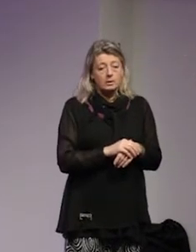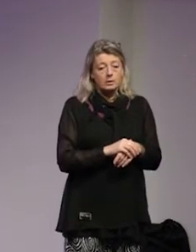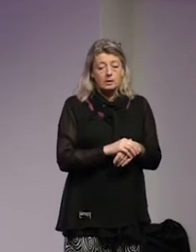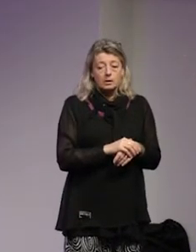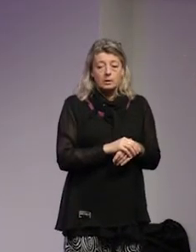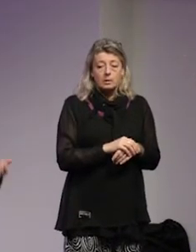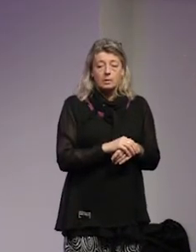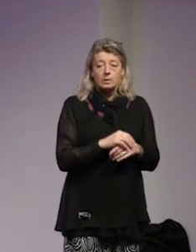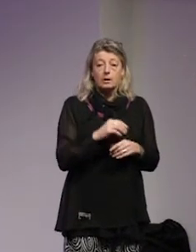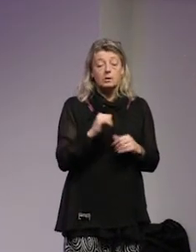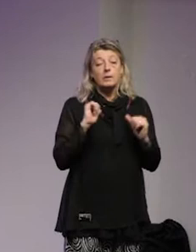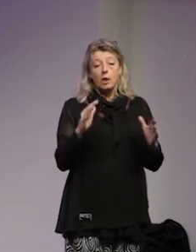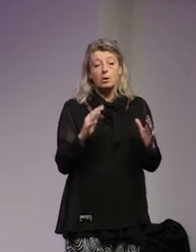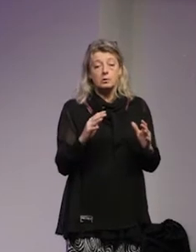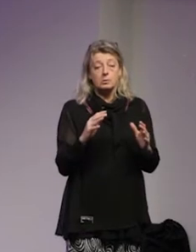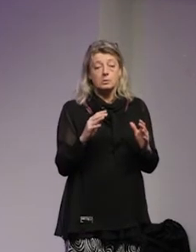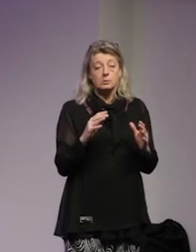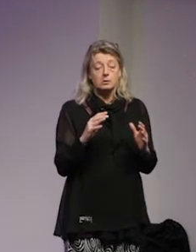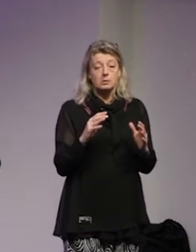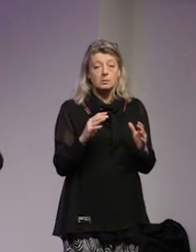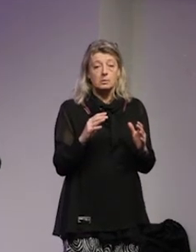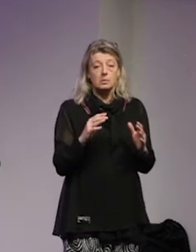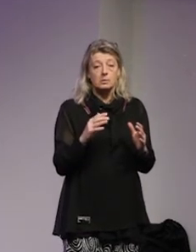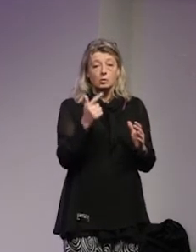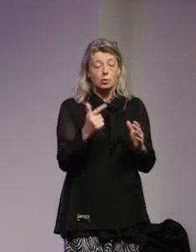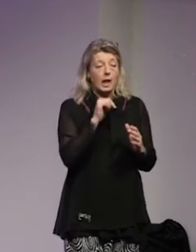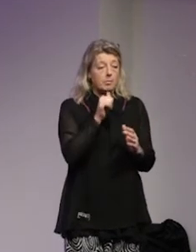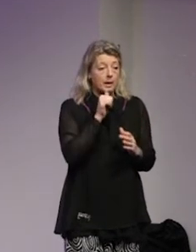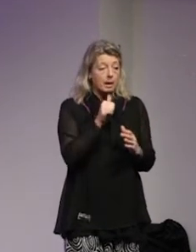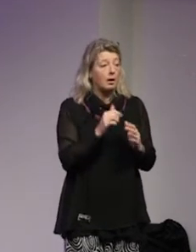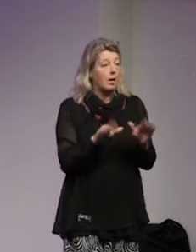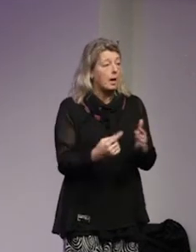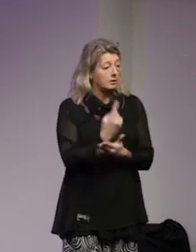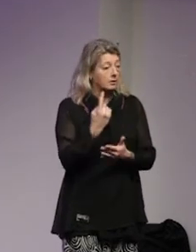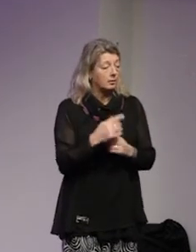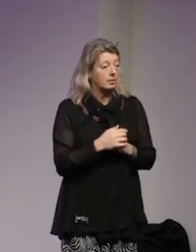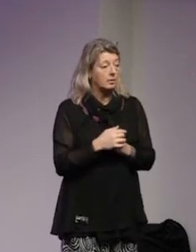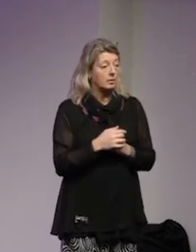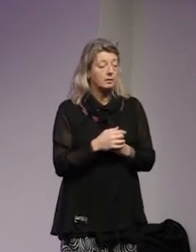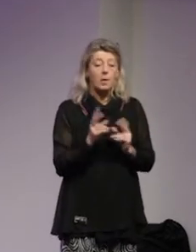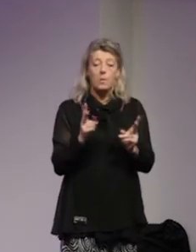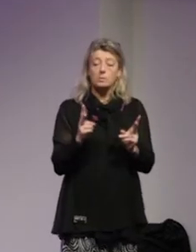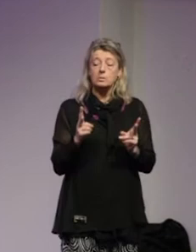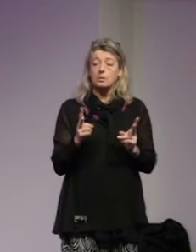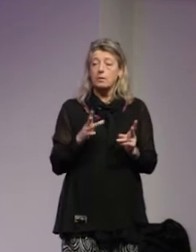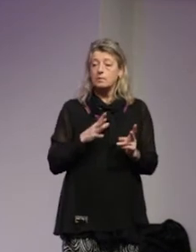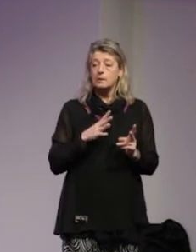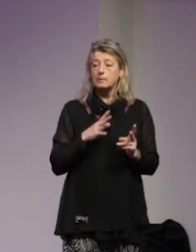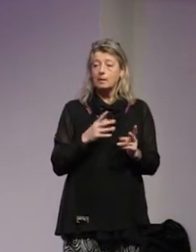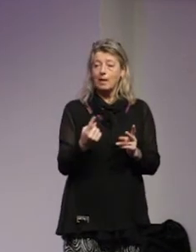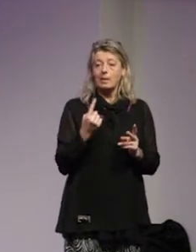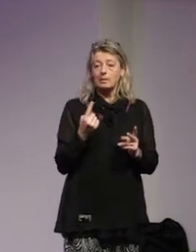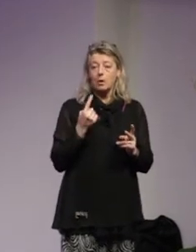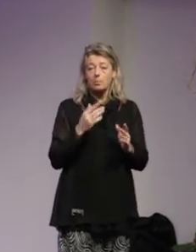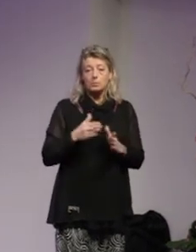det är naturligtvis också så att 7 april inträffade det är också så att det finns ett antal